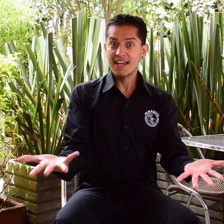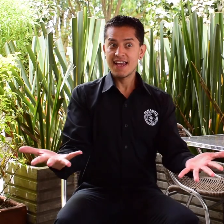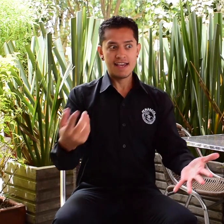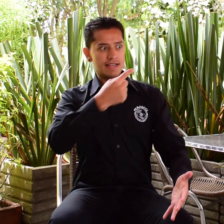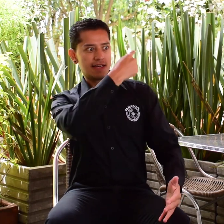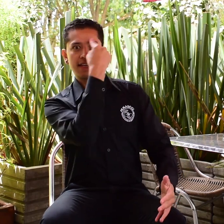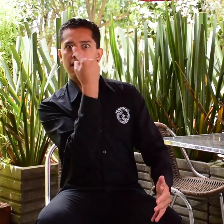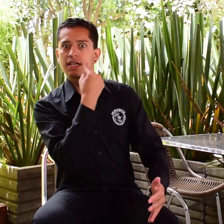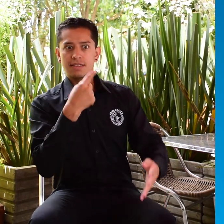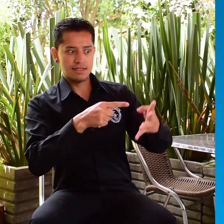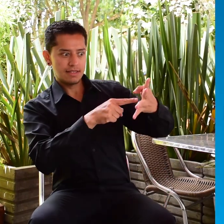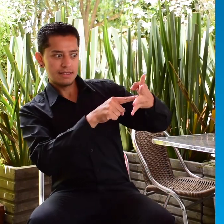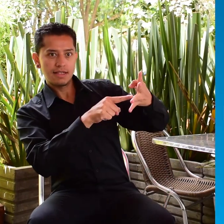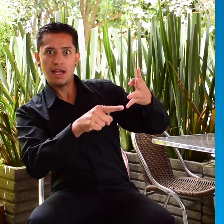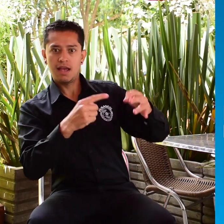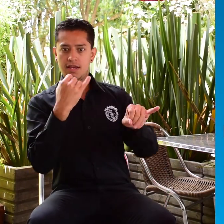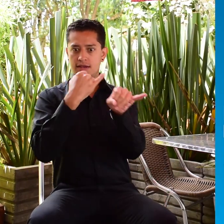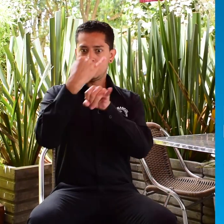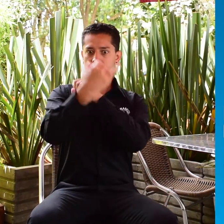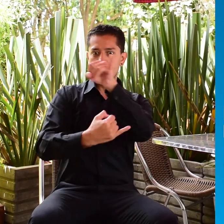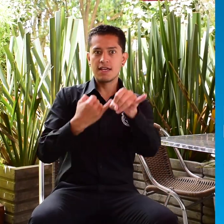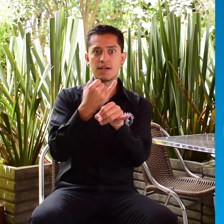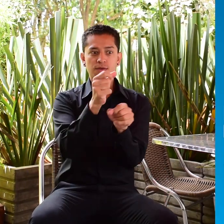En la Semana Internacional de las Personas Sordas